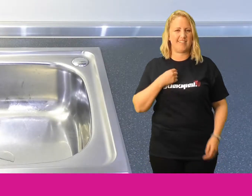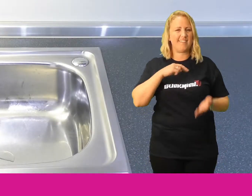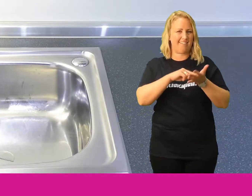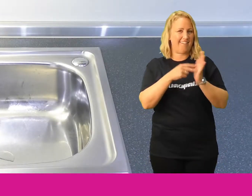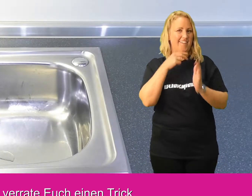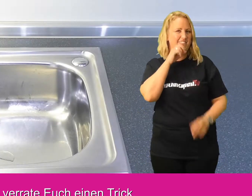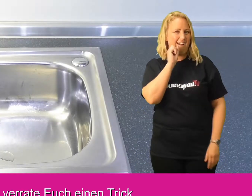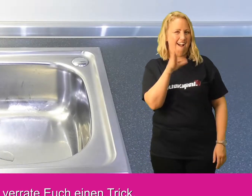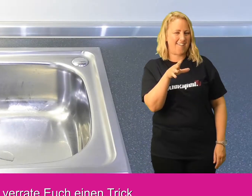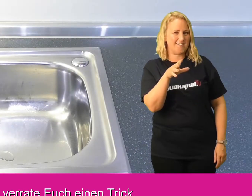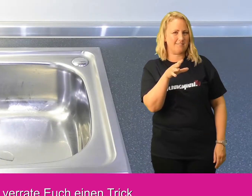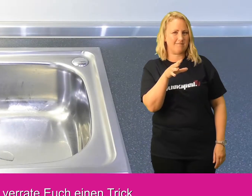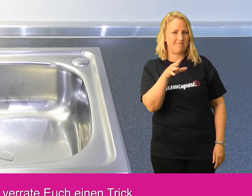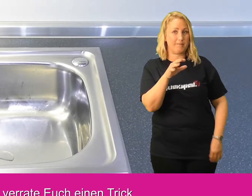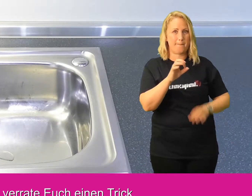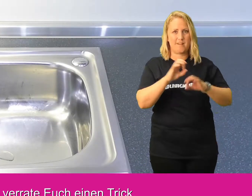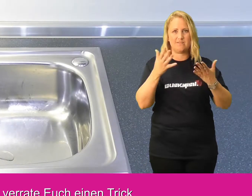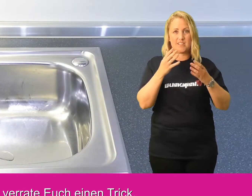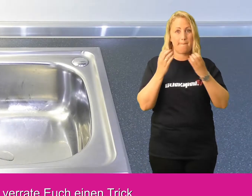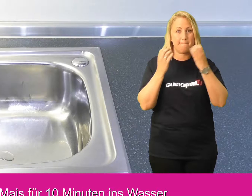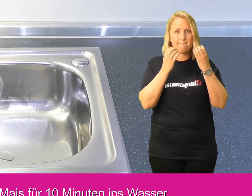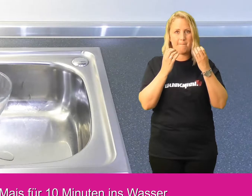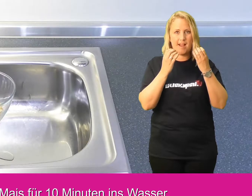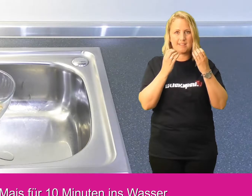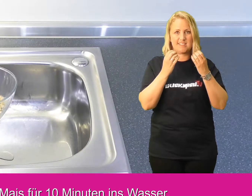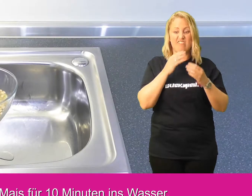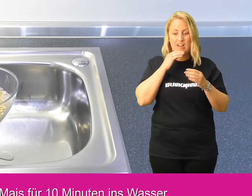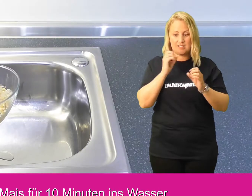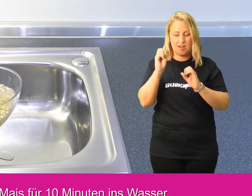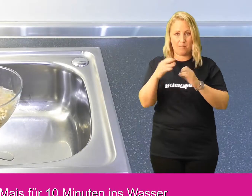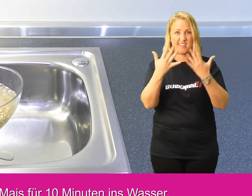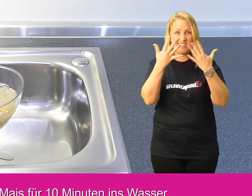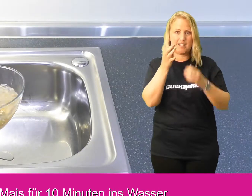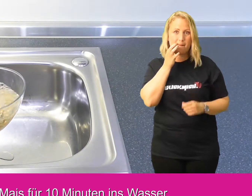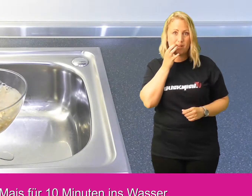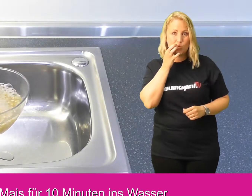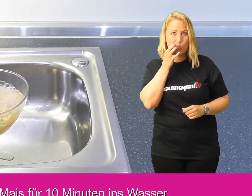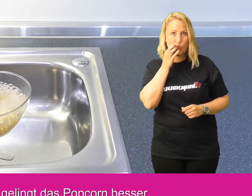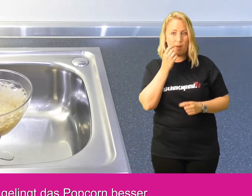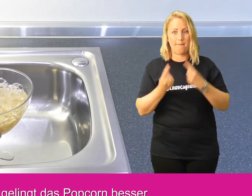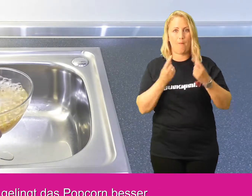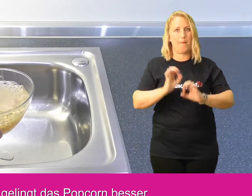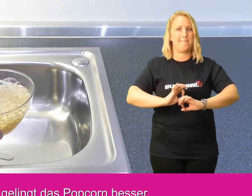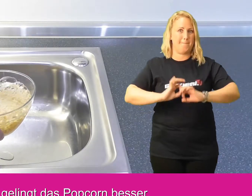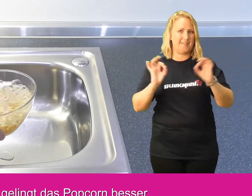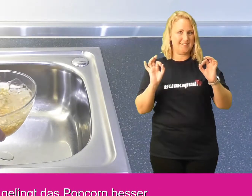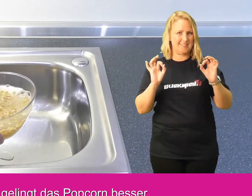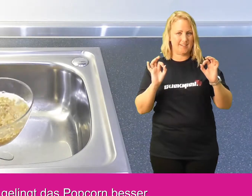ich verrate euch einen trick legt den mais für zehn minuten ins wasser dann gelingt das popcorn besser